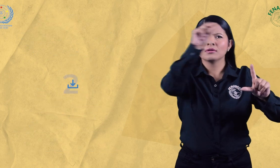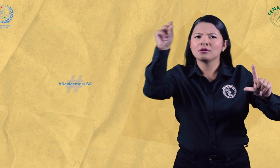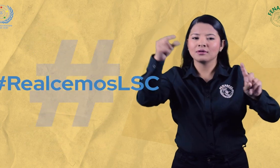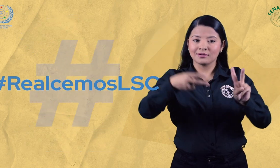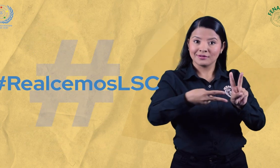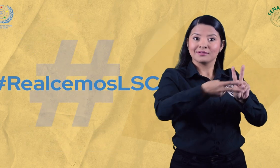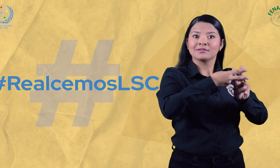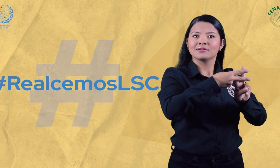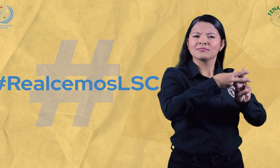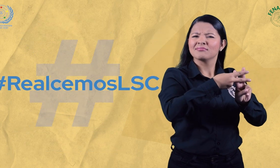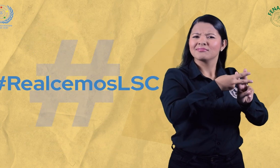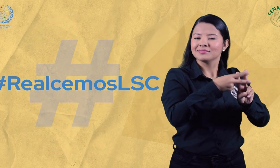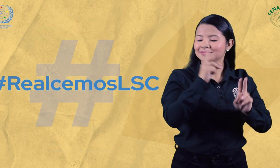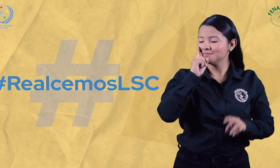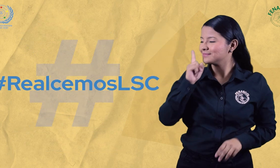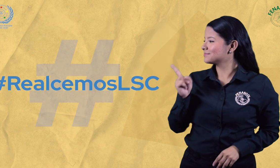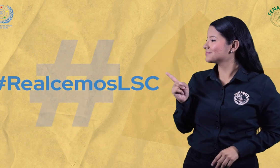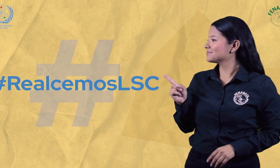Realcemos LSC.